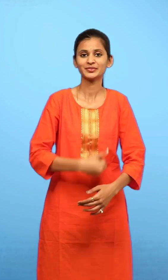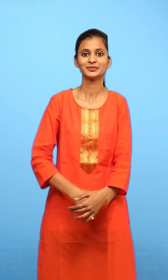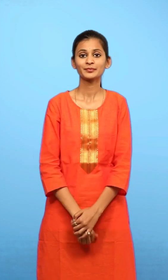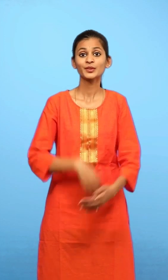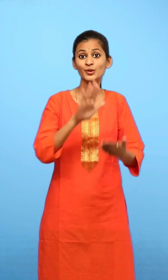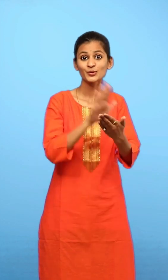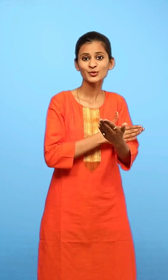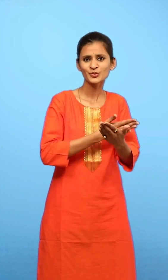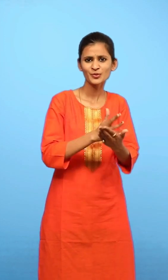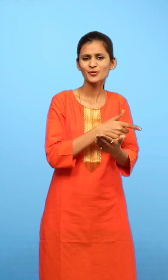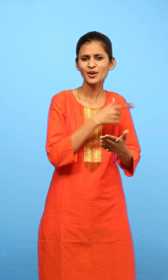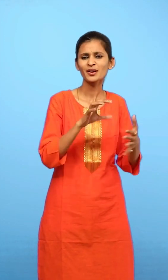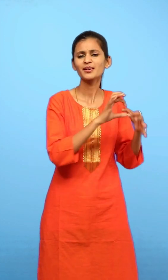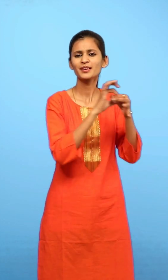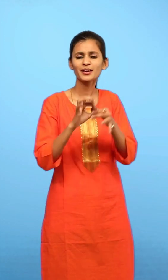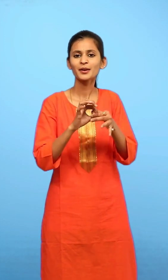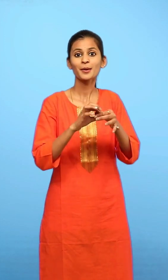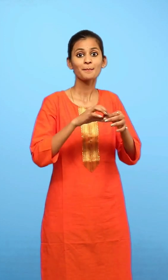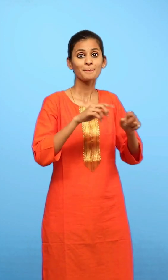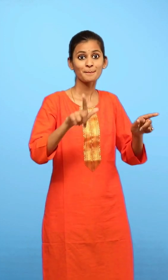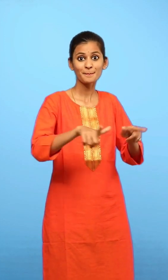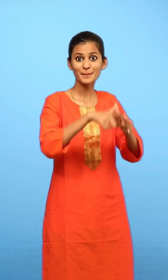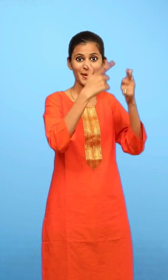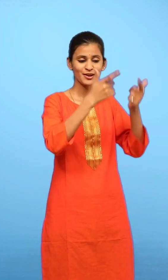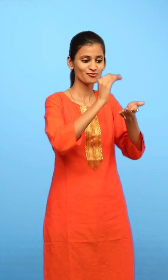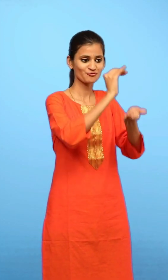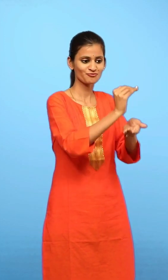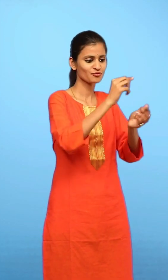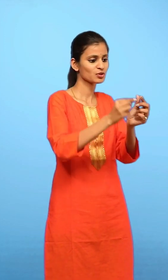कविता में पौधे की डाल हरे रंग की बताई गई है